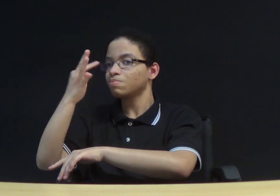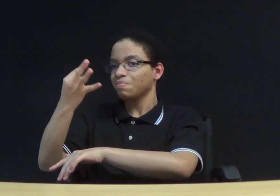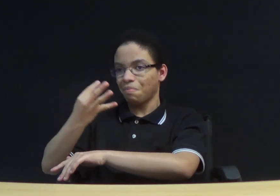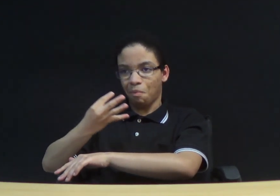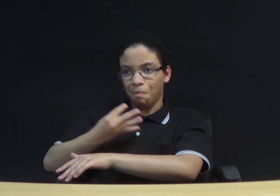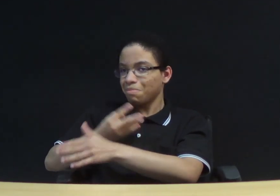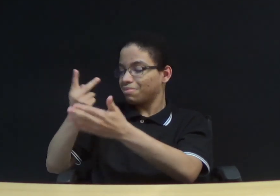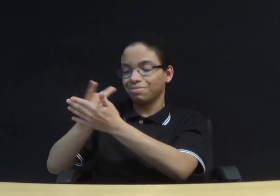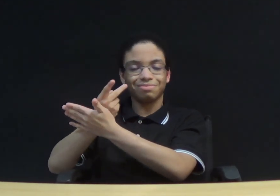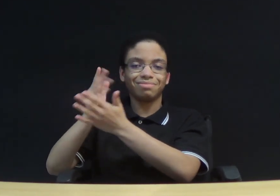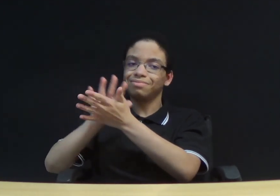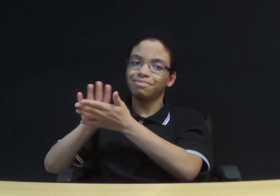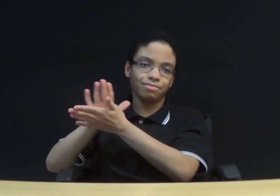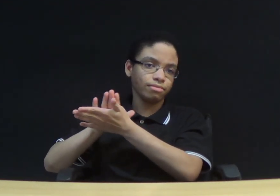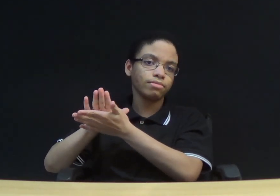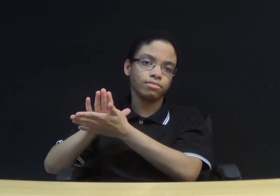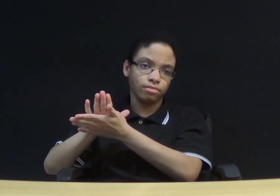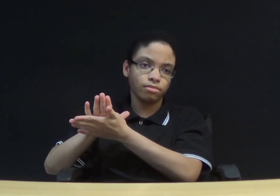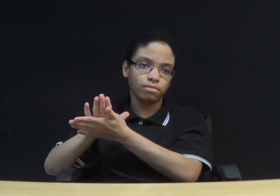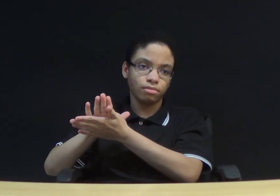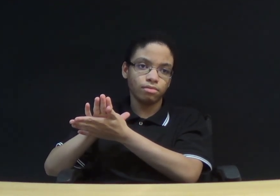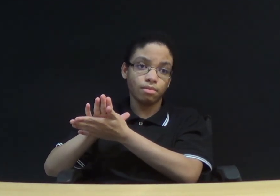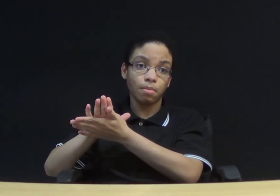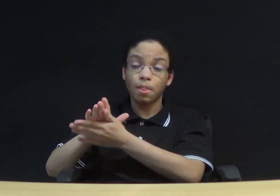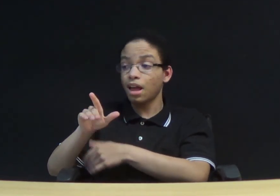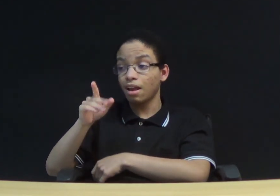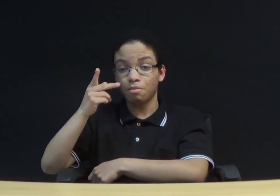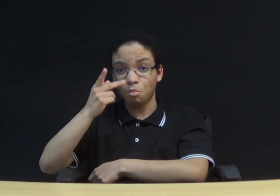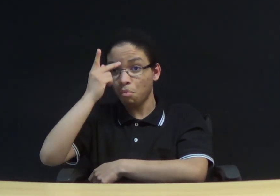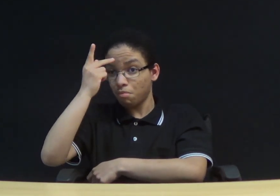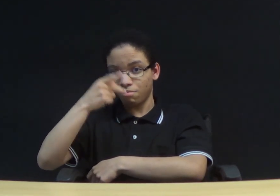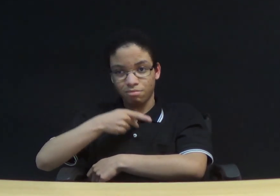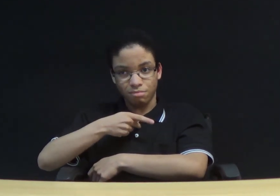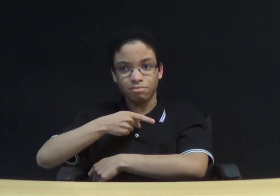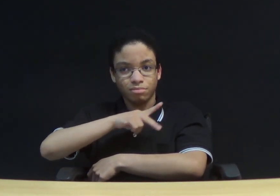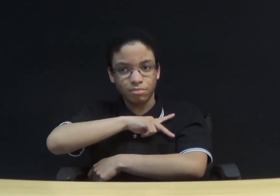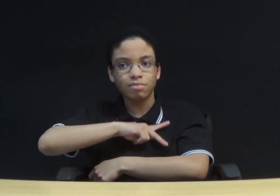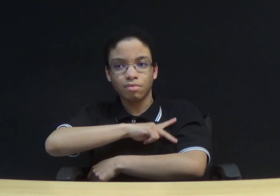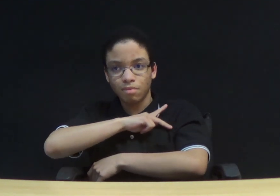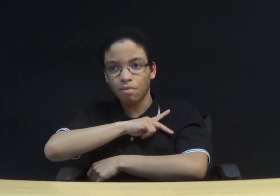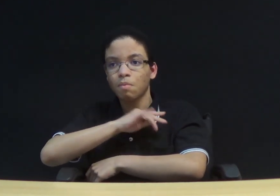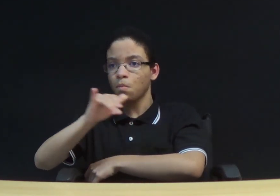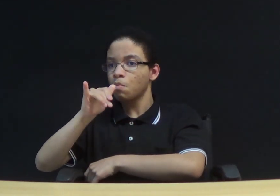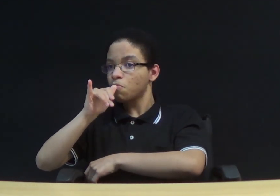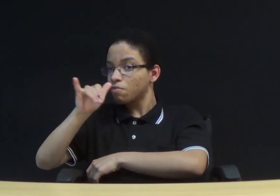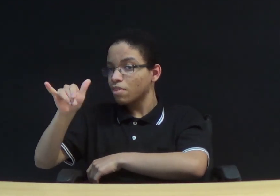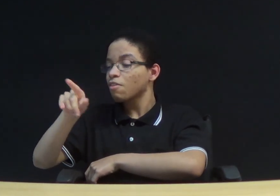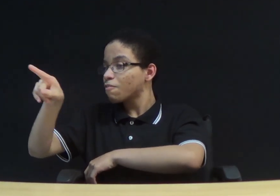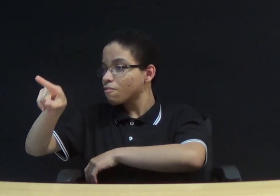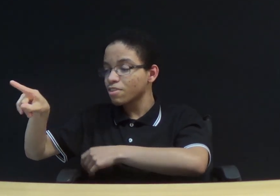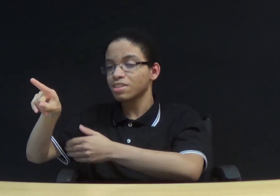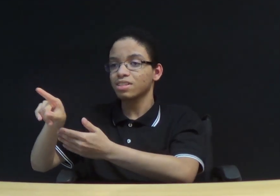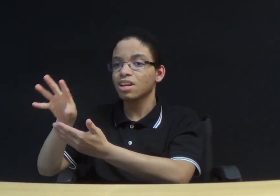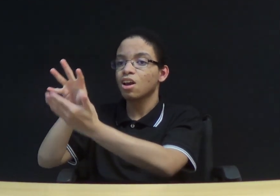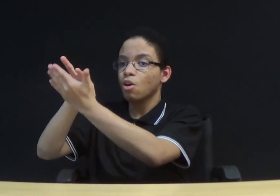exemplo, ao ponto dele mesmo recomendar que sua conduta perante o Senhor fosse imitada.